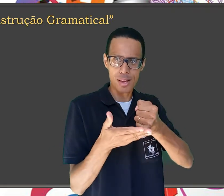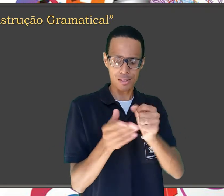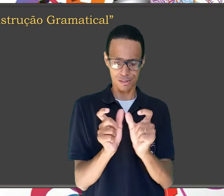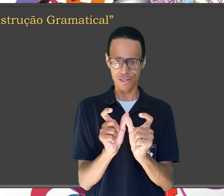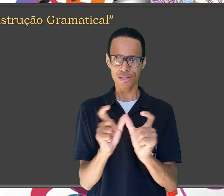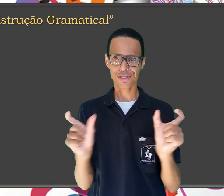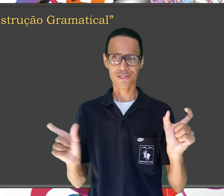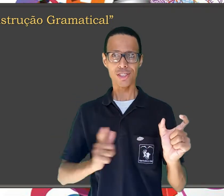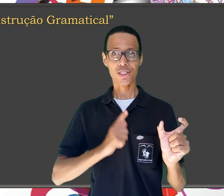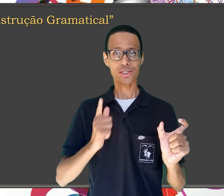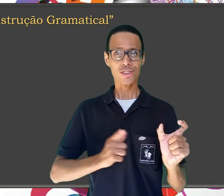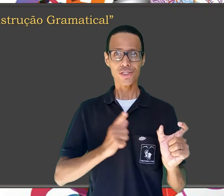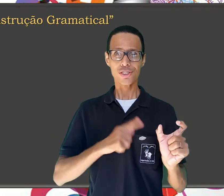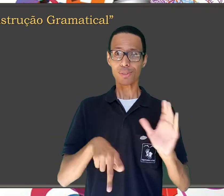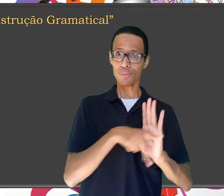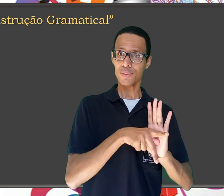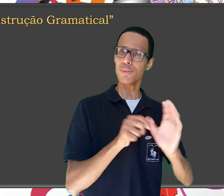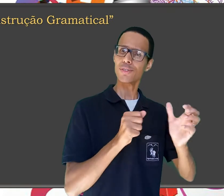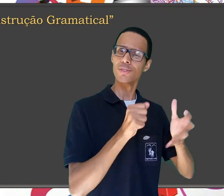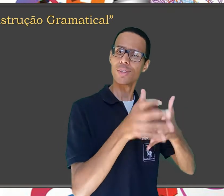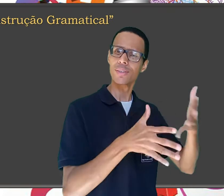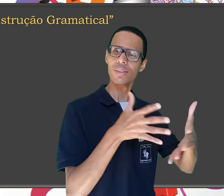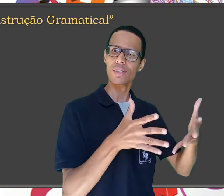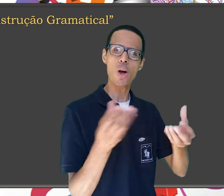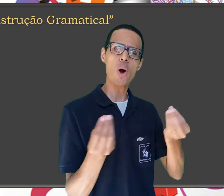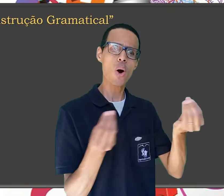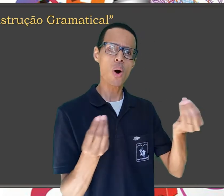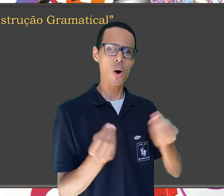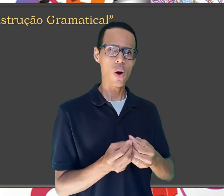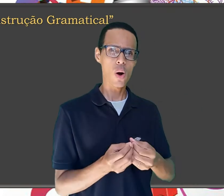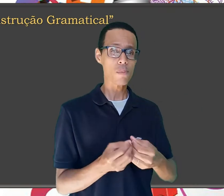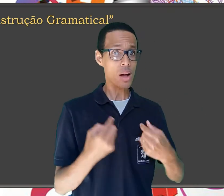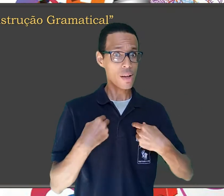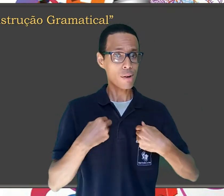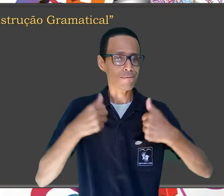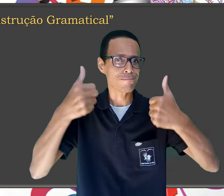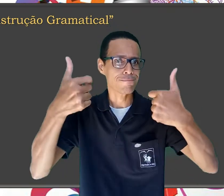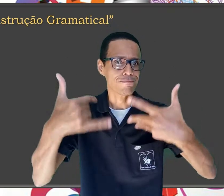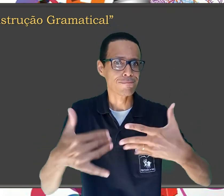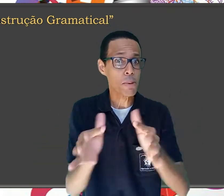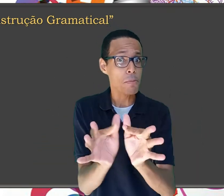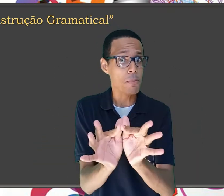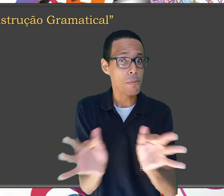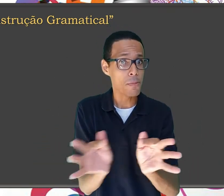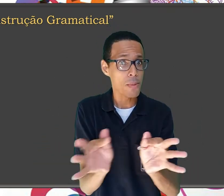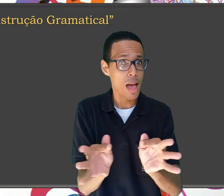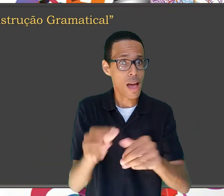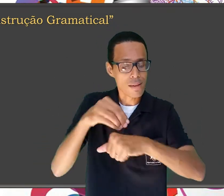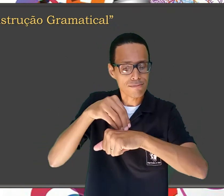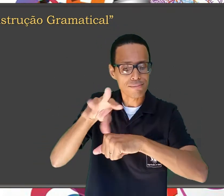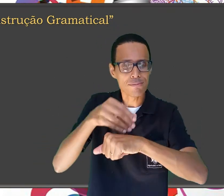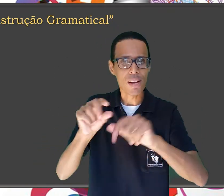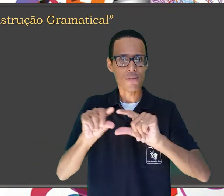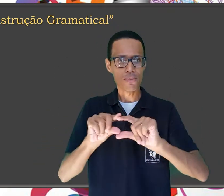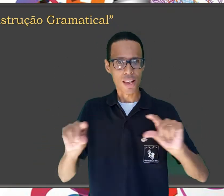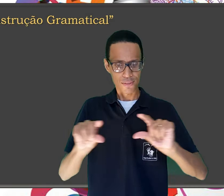construção na Libras. De modo básico, irei apresentar a vocês em frases breves